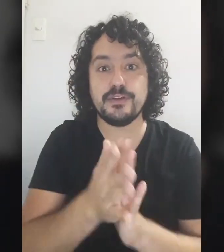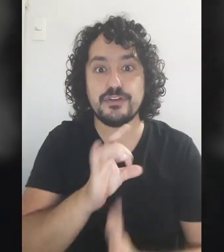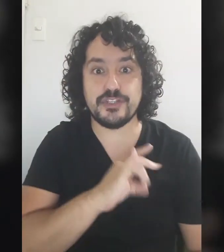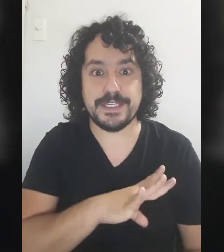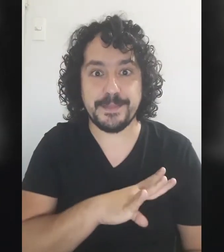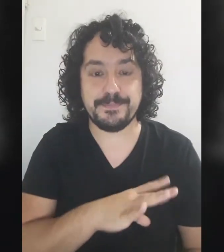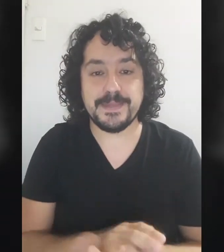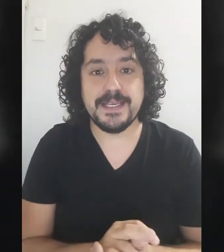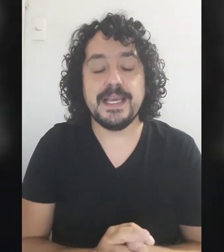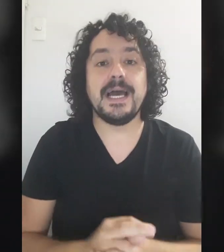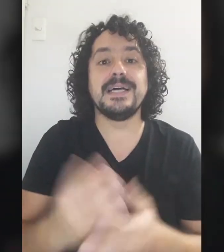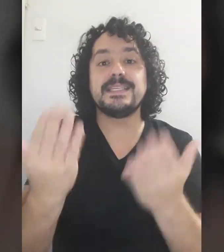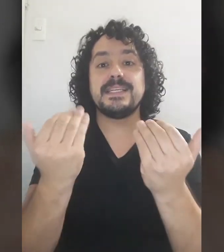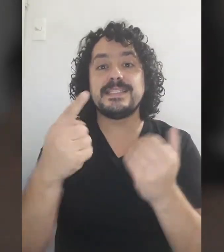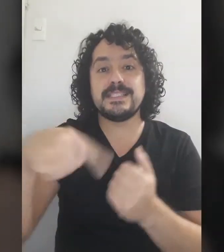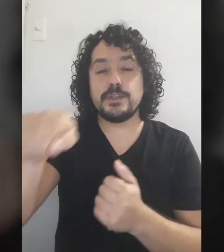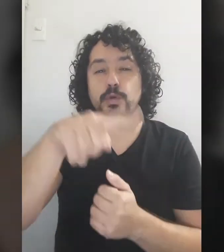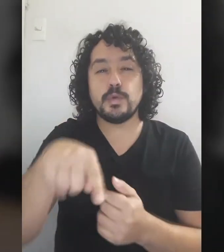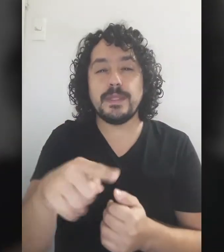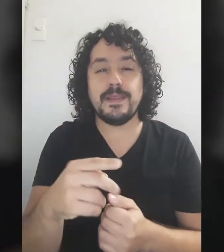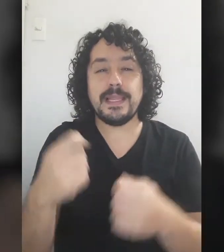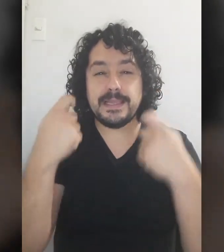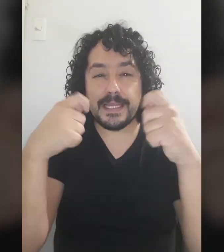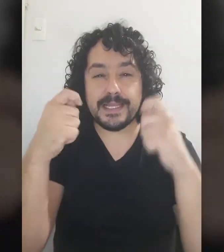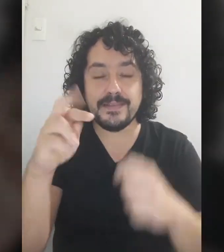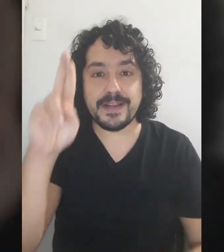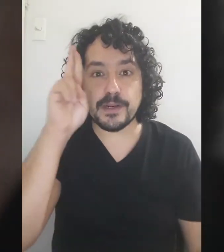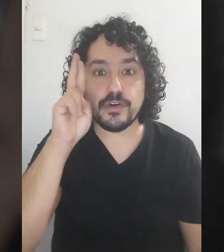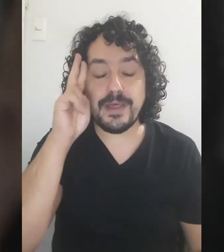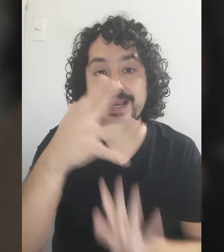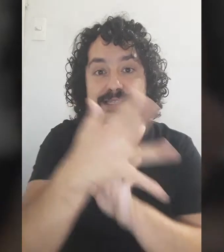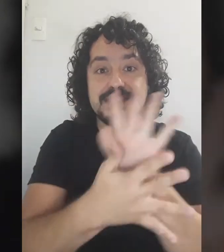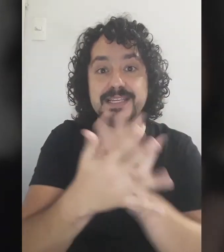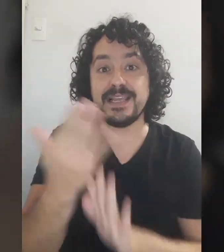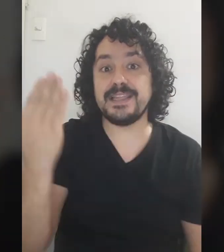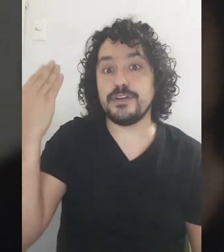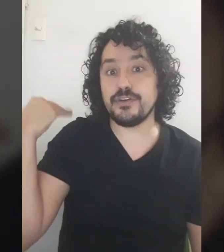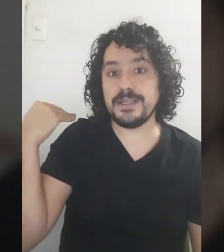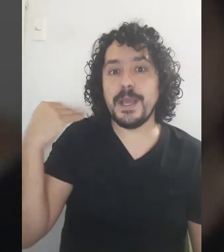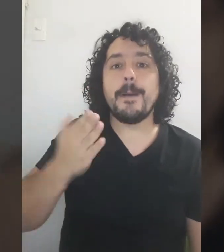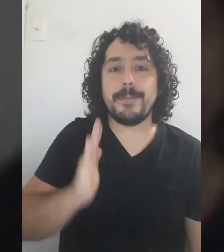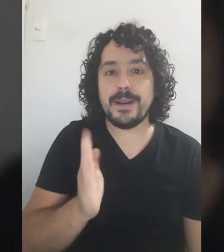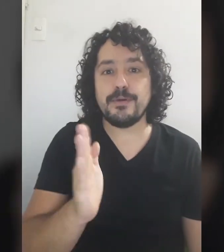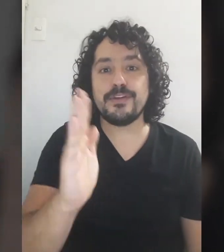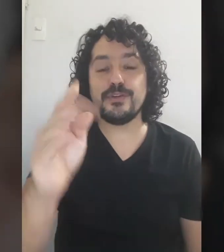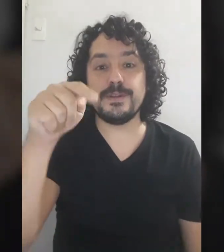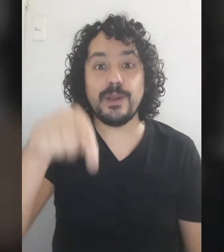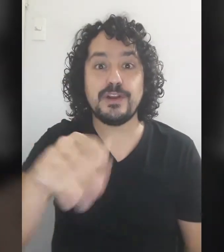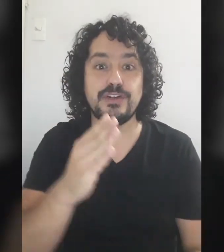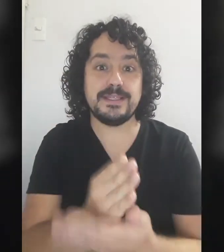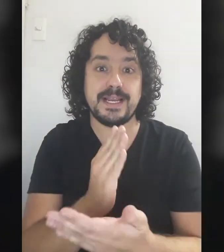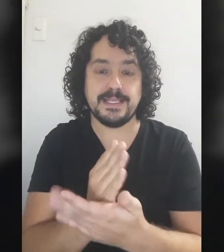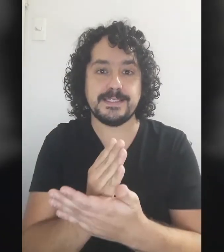todo Chile Así que necesito que ustedes traten de recordar las escenas anteriores para poder continuar con esta clase